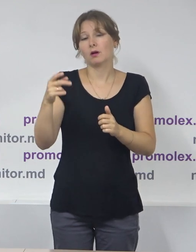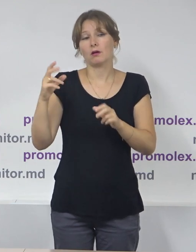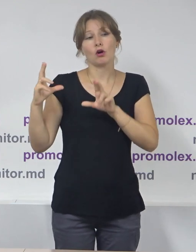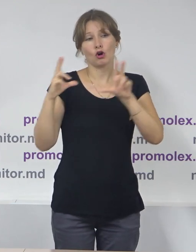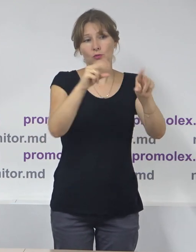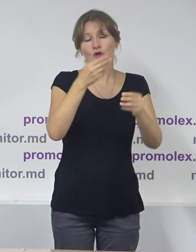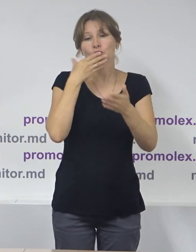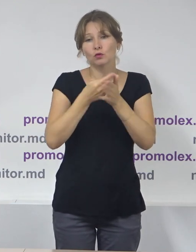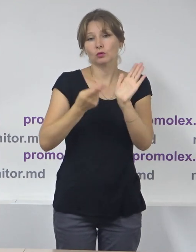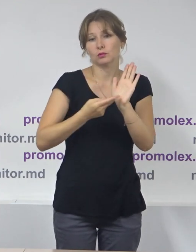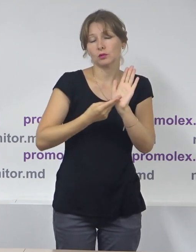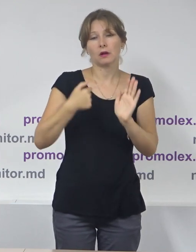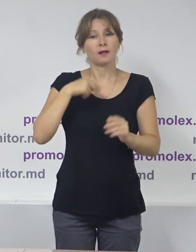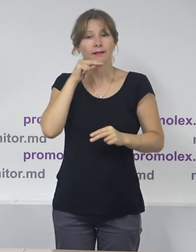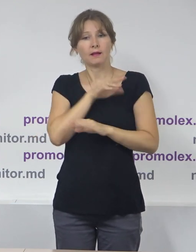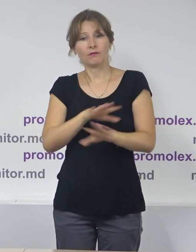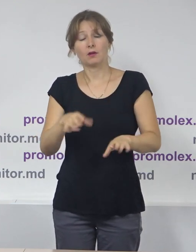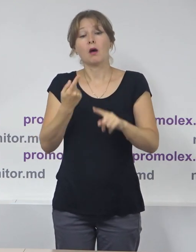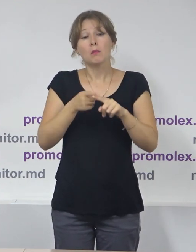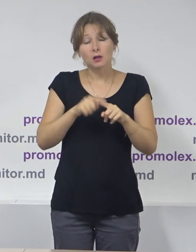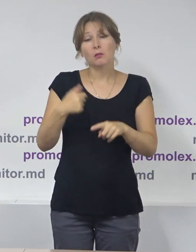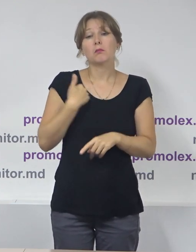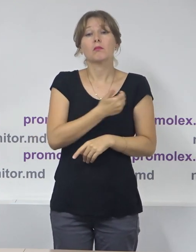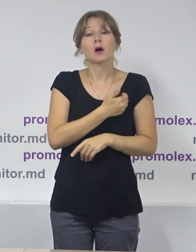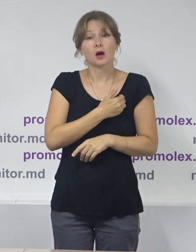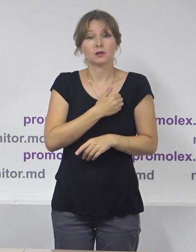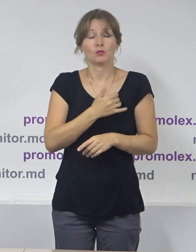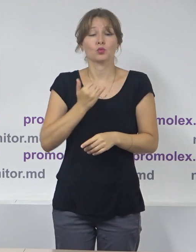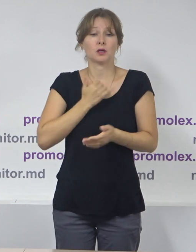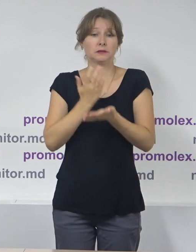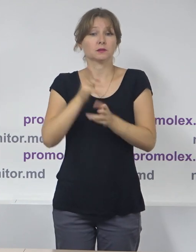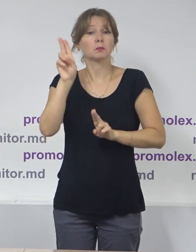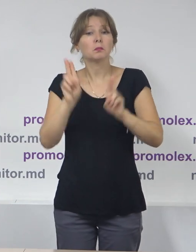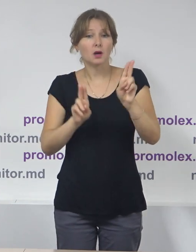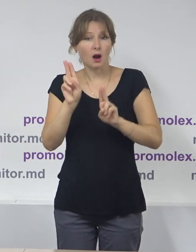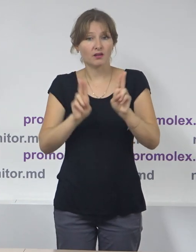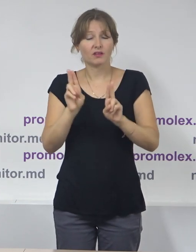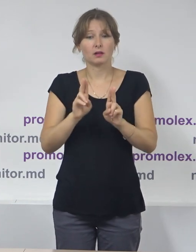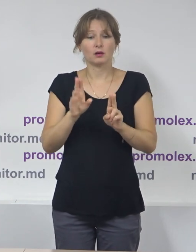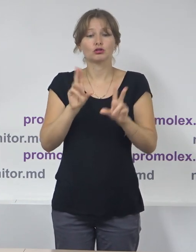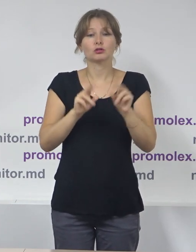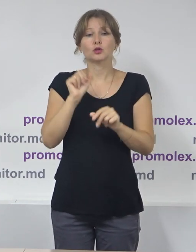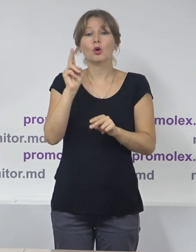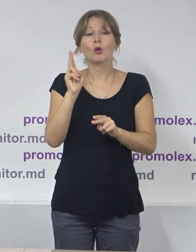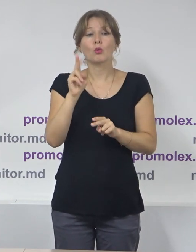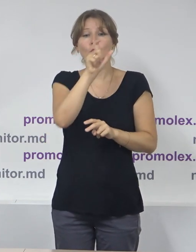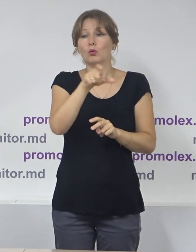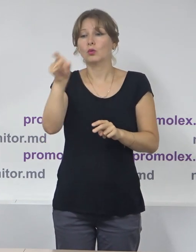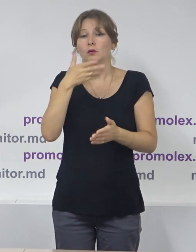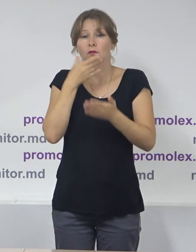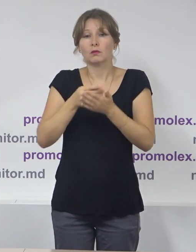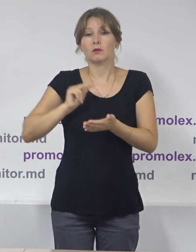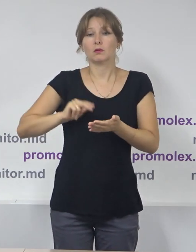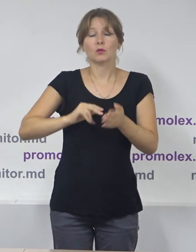spus, plădăm sau milităm pentru asigurarea unor măsuri proporționale în funcție de răspunderea fiecarei persoane